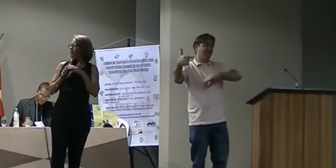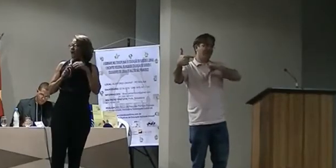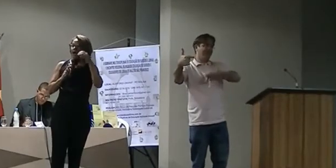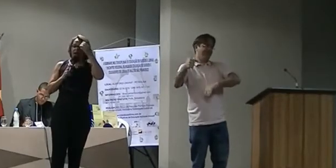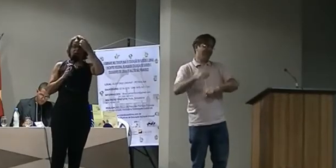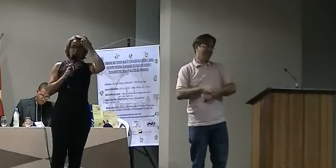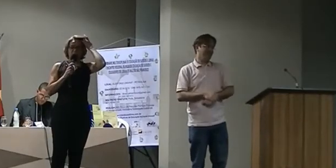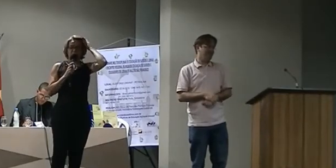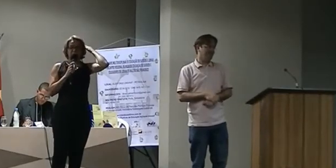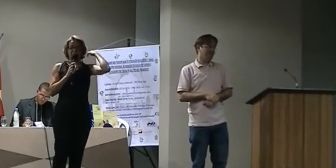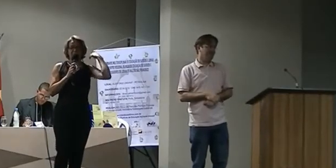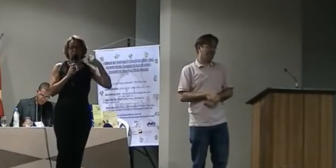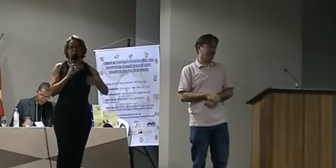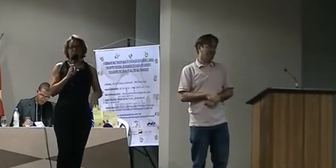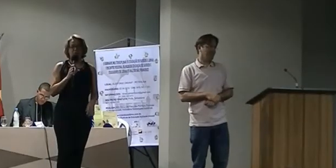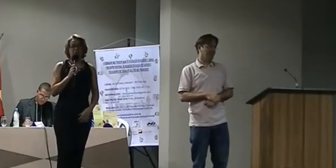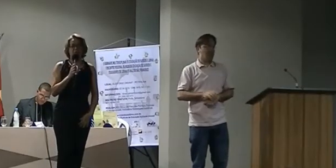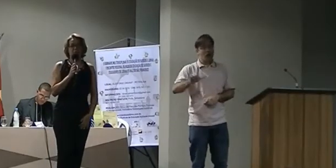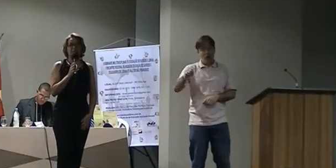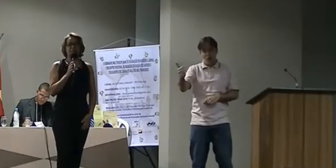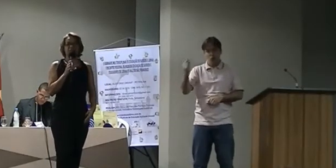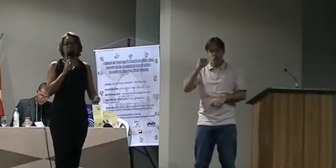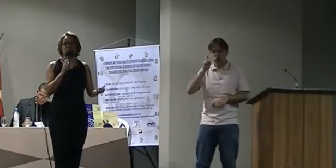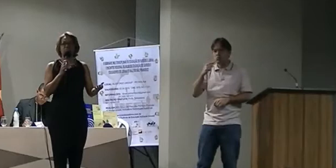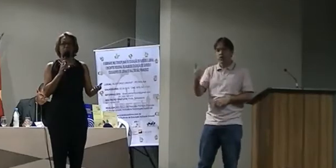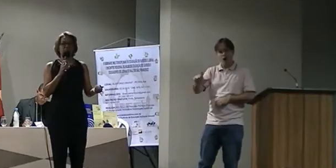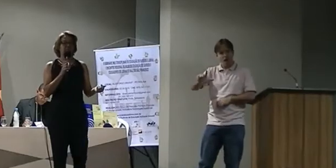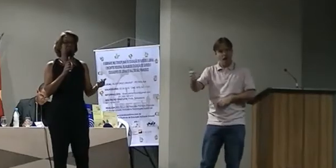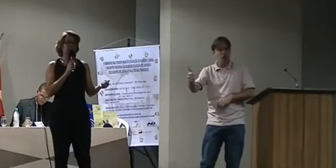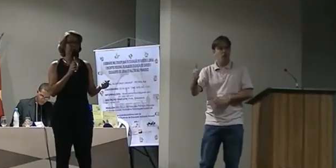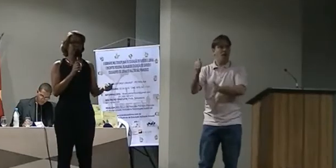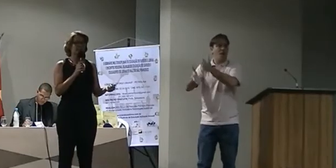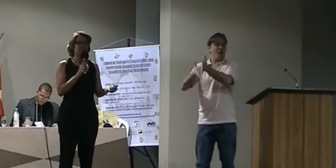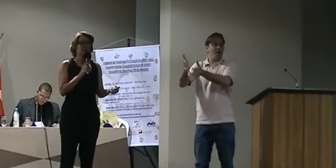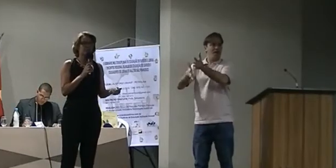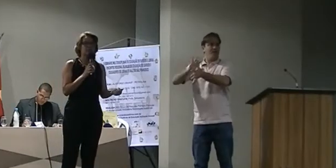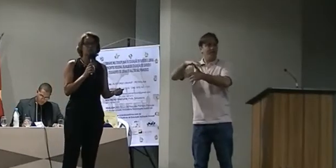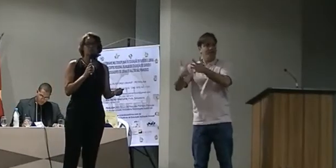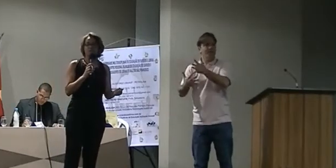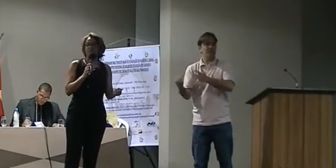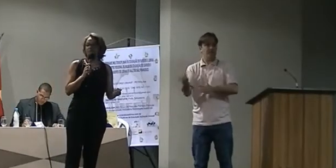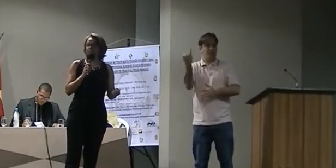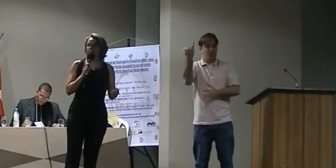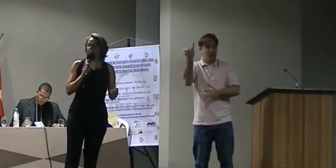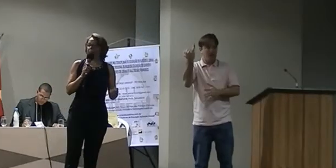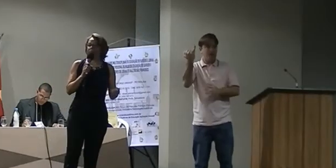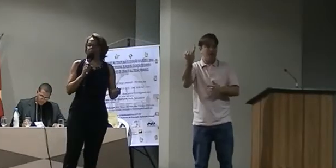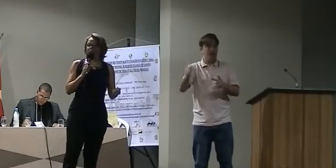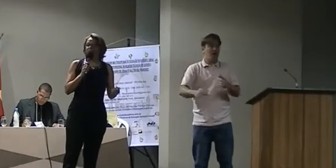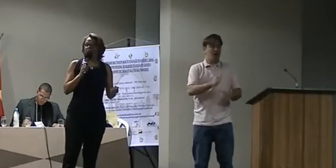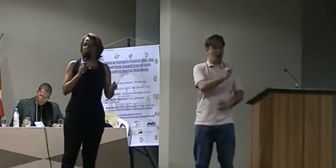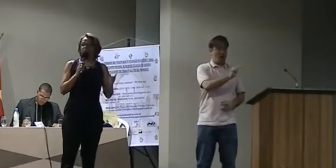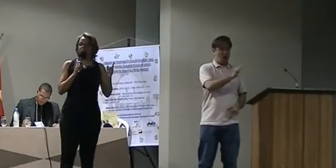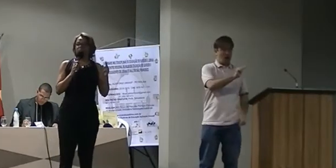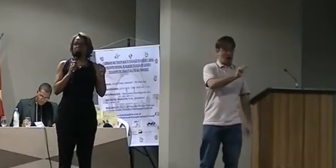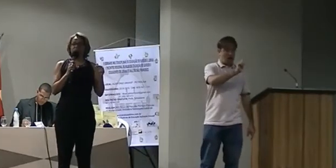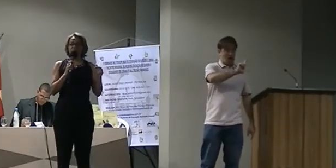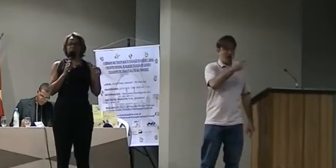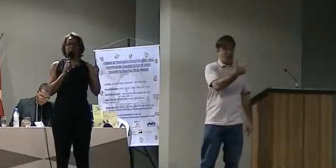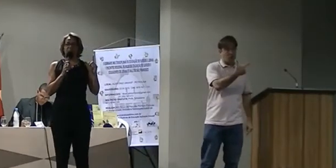A nossa formação em pedagogia, a minha formação em pedagogia, eu fui a primeira turma da